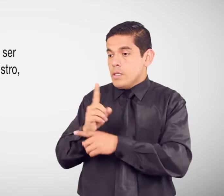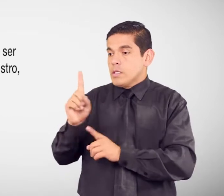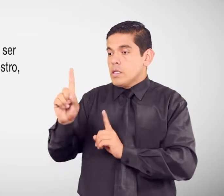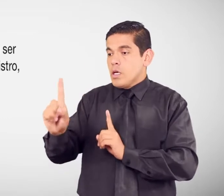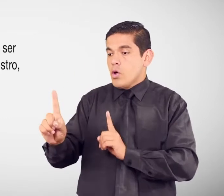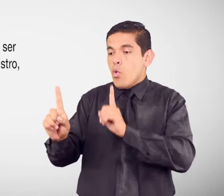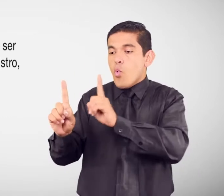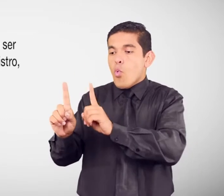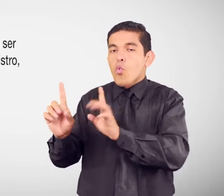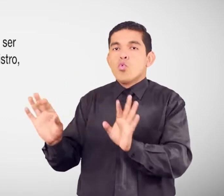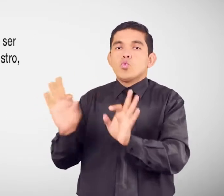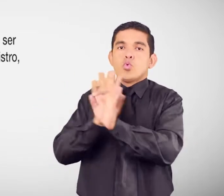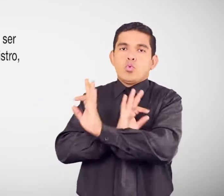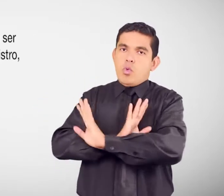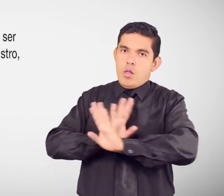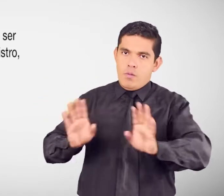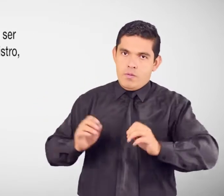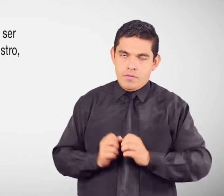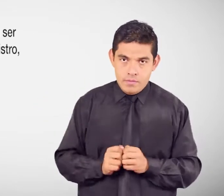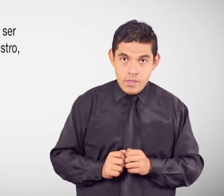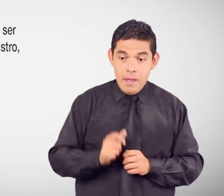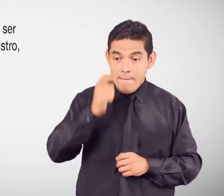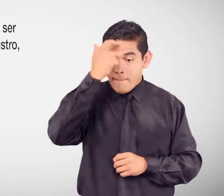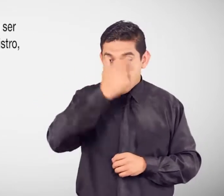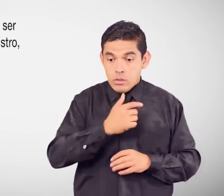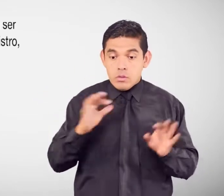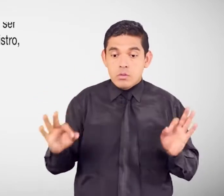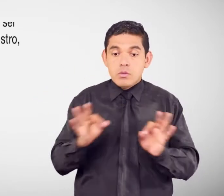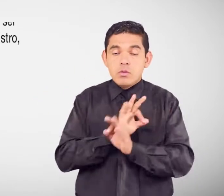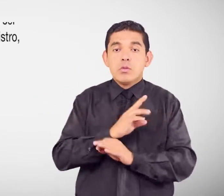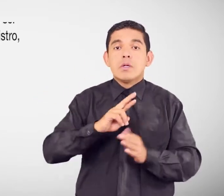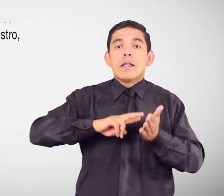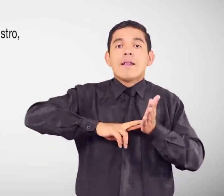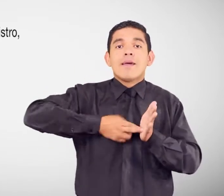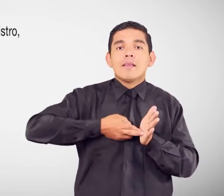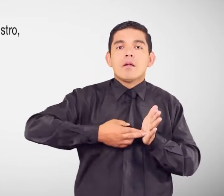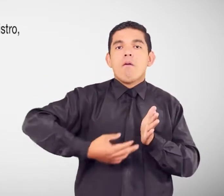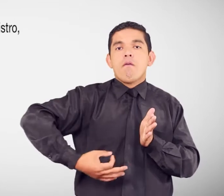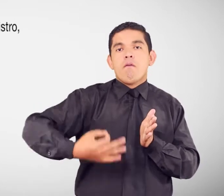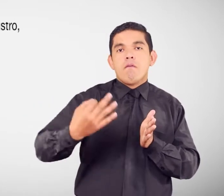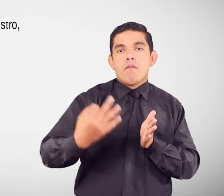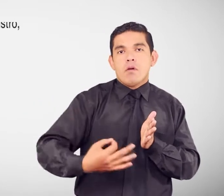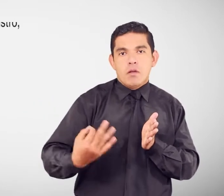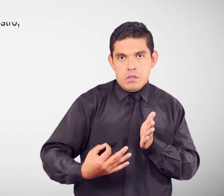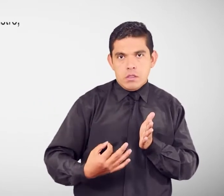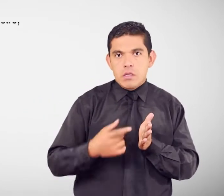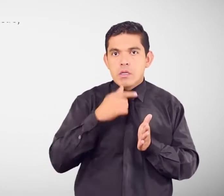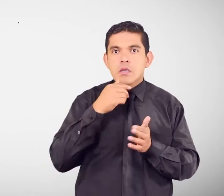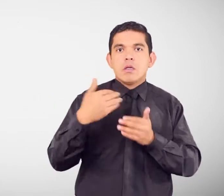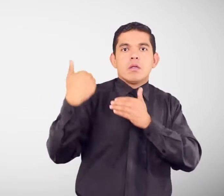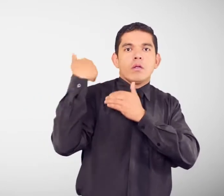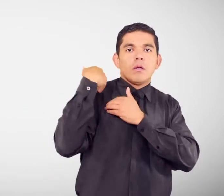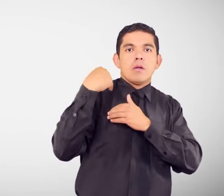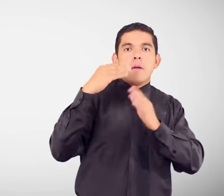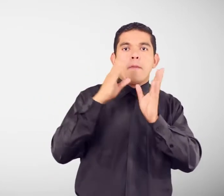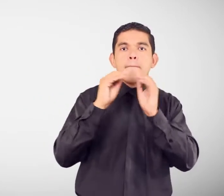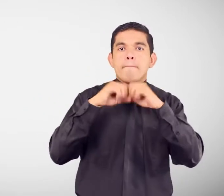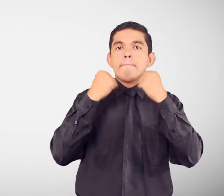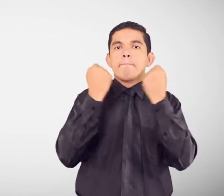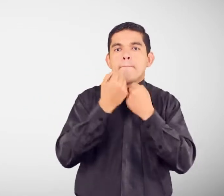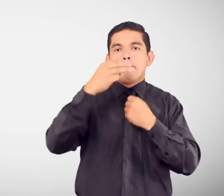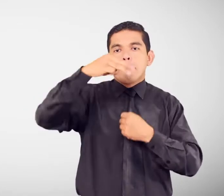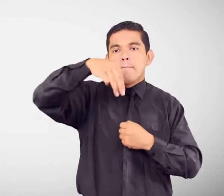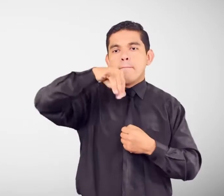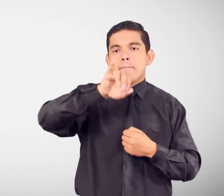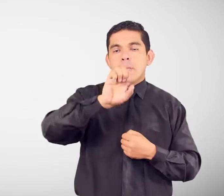sustitutas Deberán ser registradas En el correspondiente registro Actualmente a cargo del MIES Vulneración de